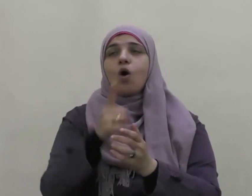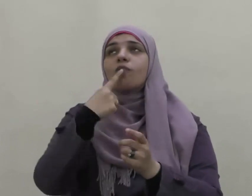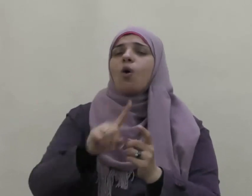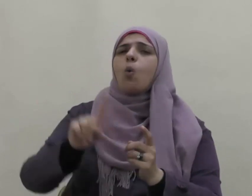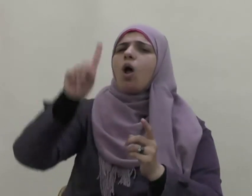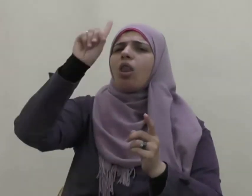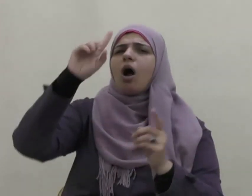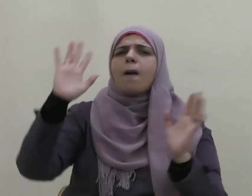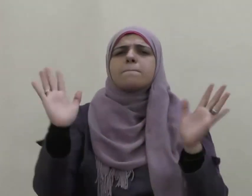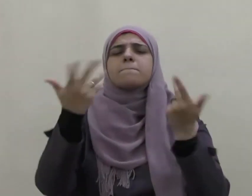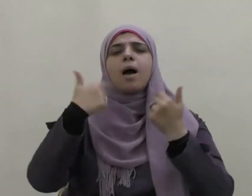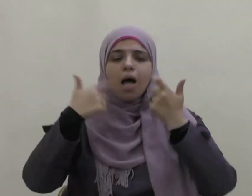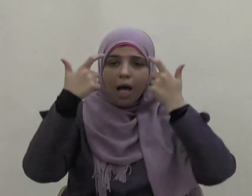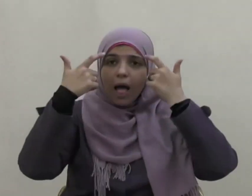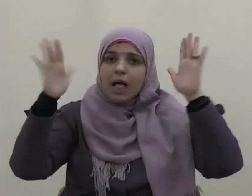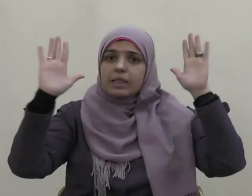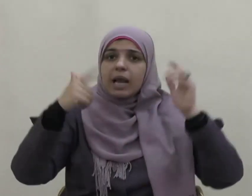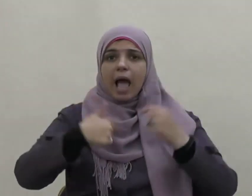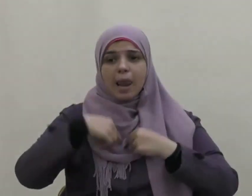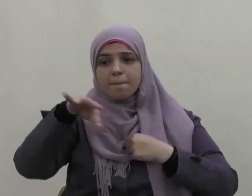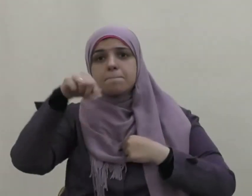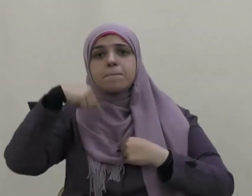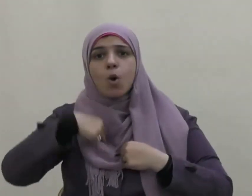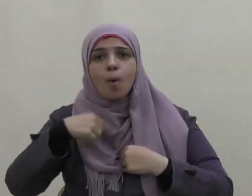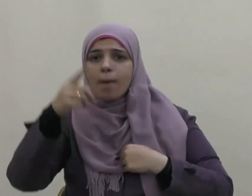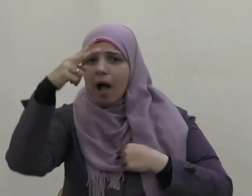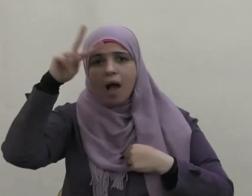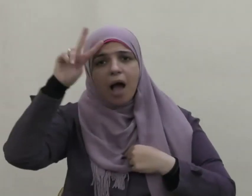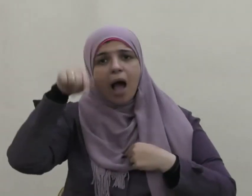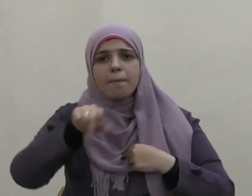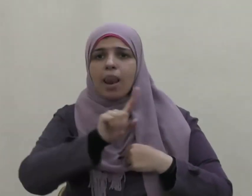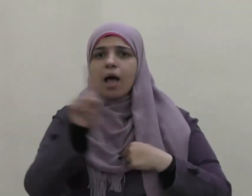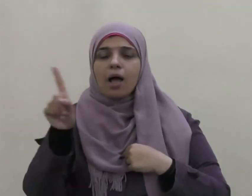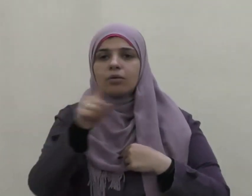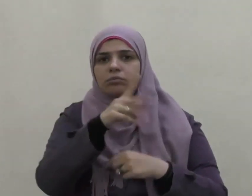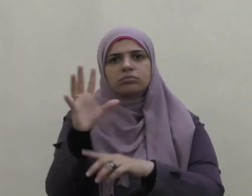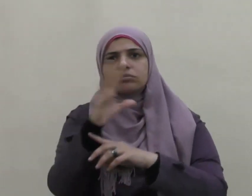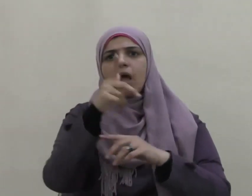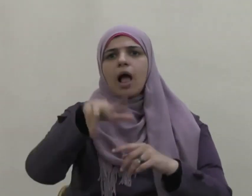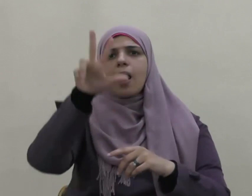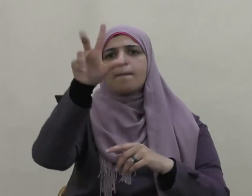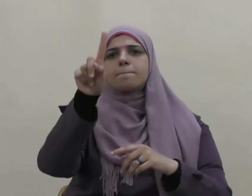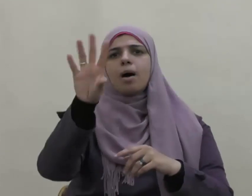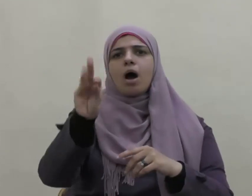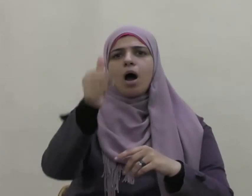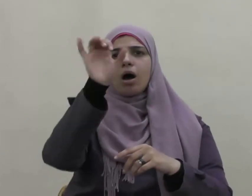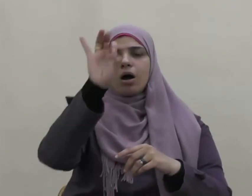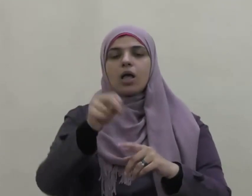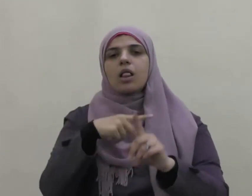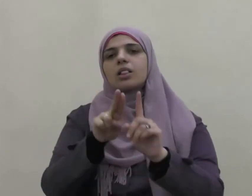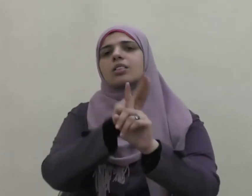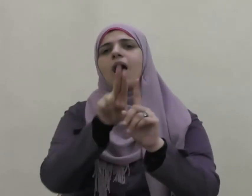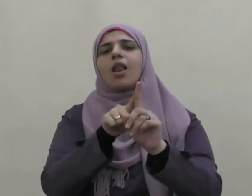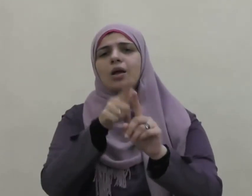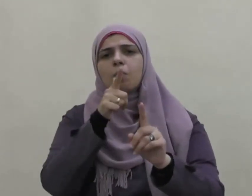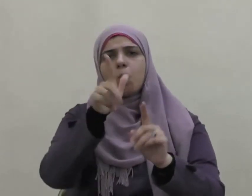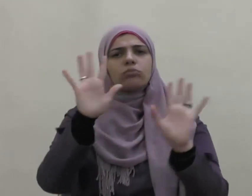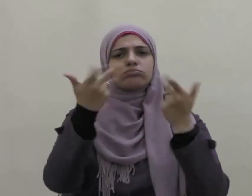ما أدري أنا منهم أم لا قال البيهقي معلقا فلم يتوقف الحسن